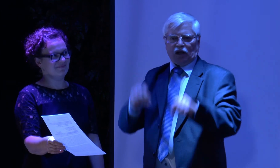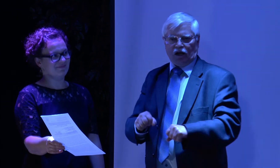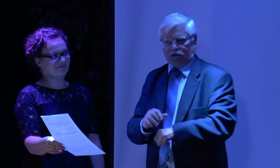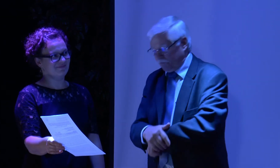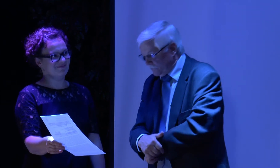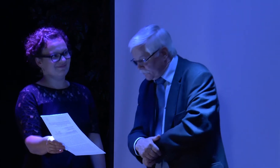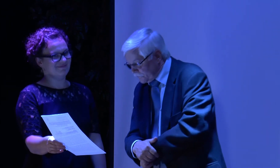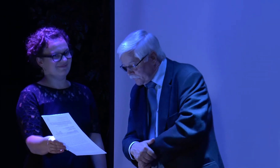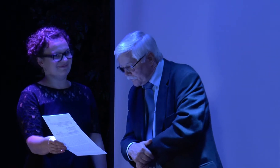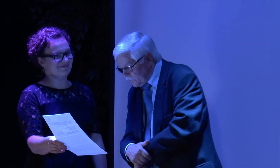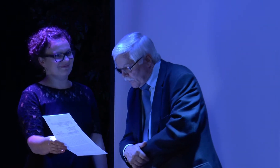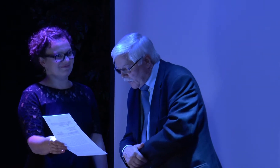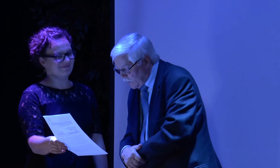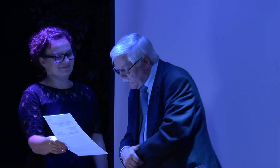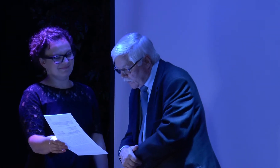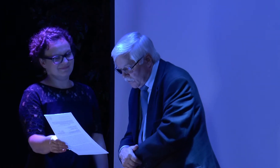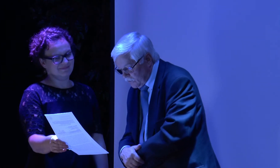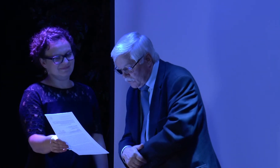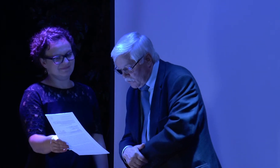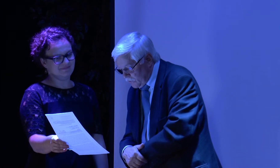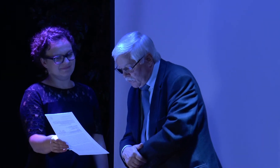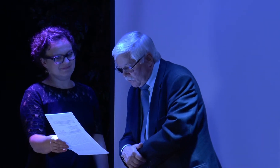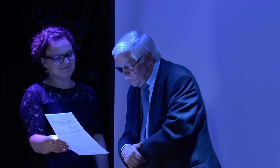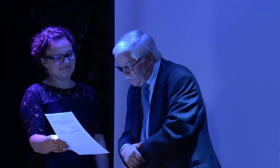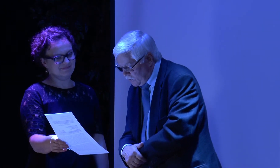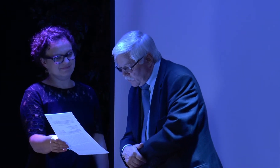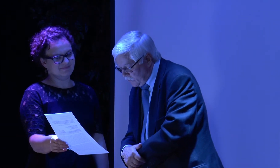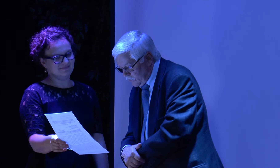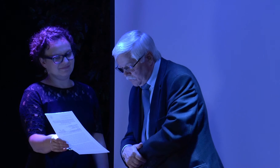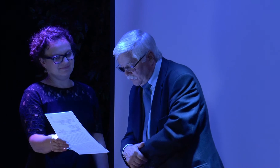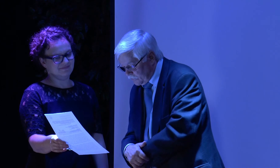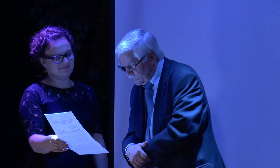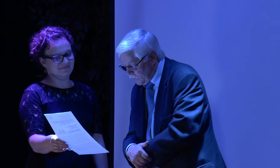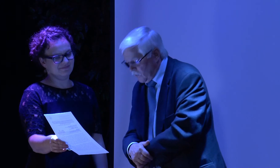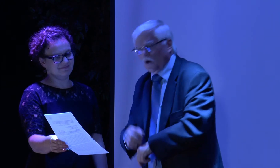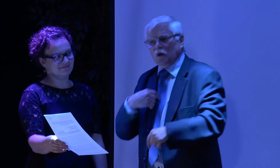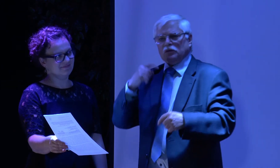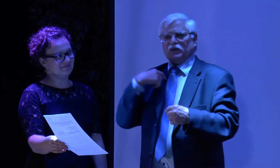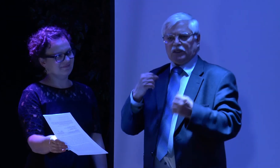Und er ist ein Mensch, mit dem man auch gut Dinge ansprechen kann. Ein guter Ansprechpartner für uns.